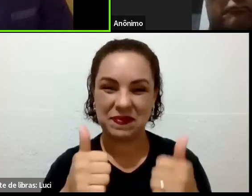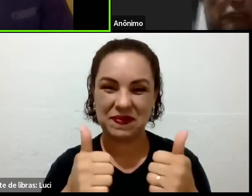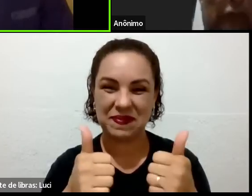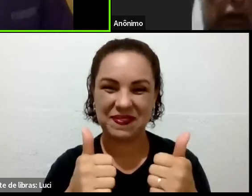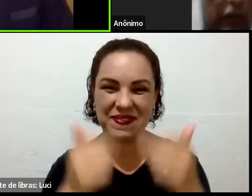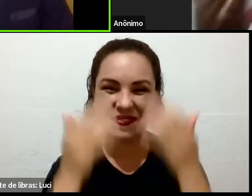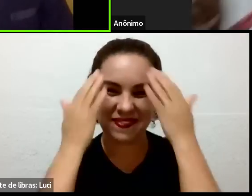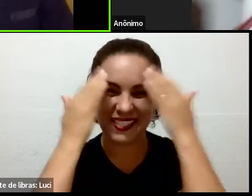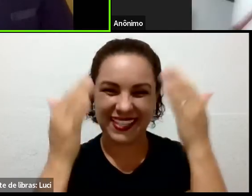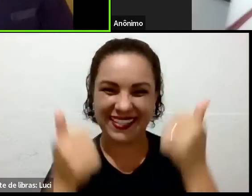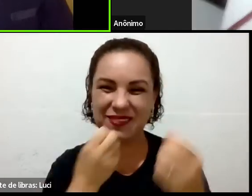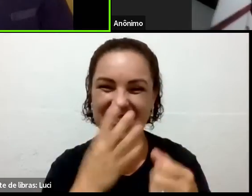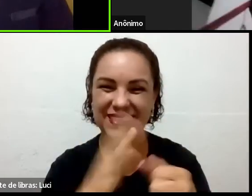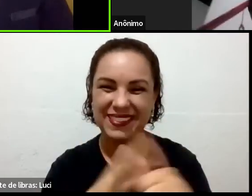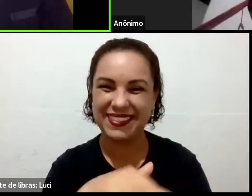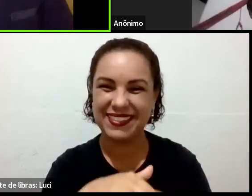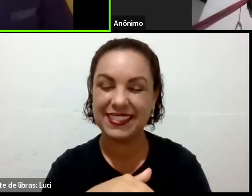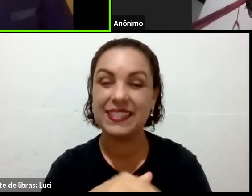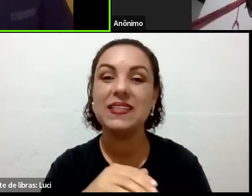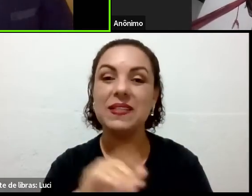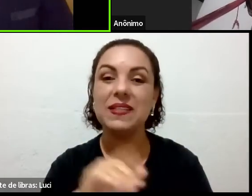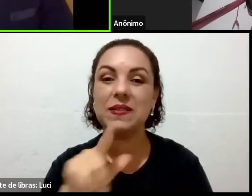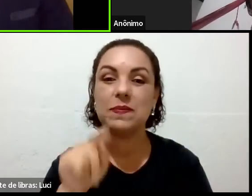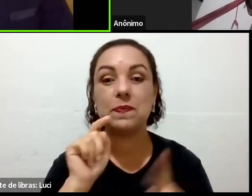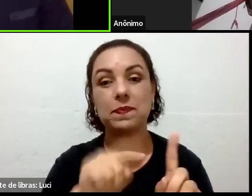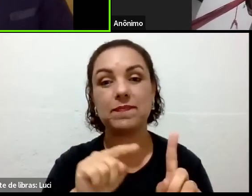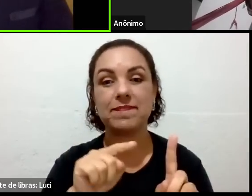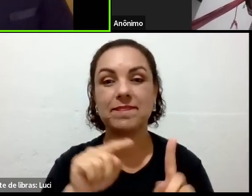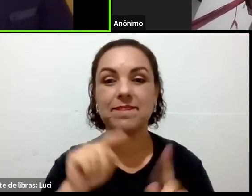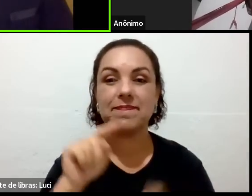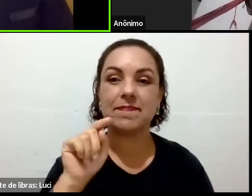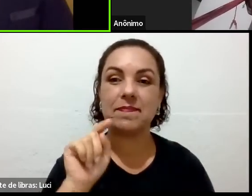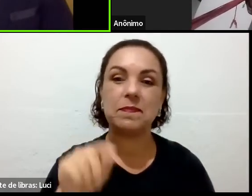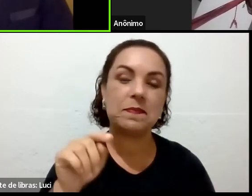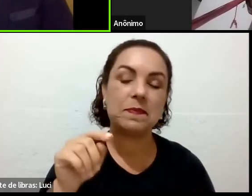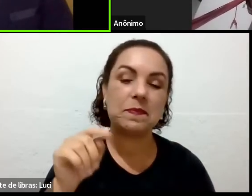-vinda. O senhor tem que ativar o microfone, senão eu não consigo ouvir o senhor.